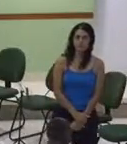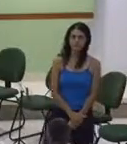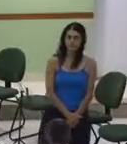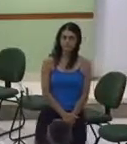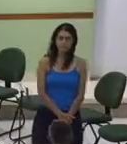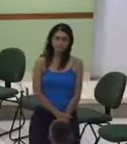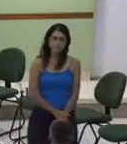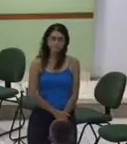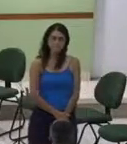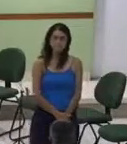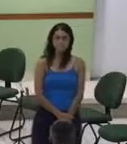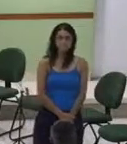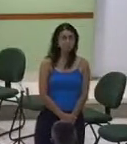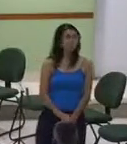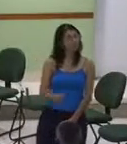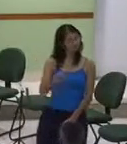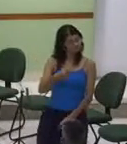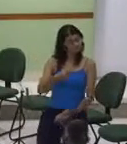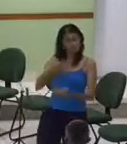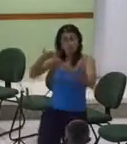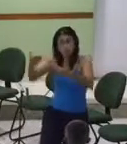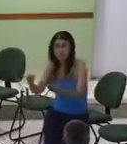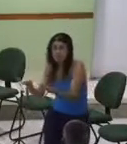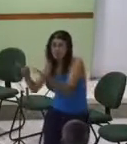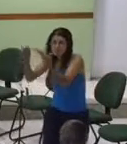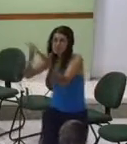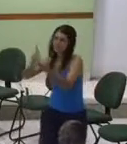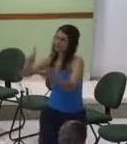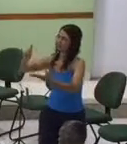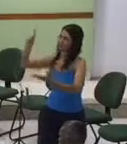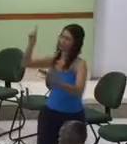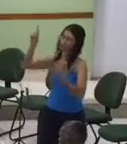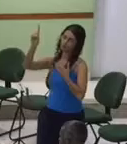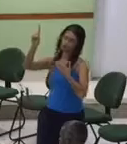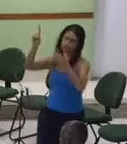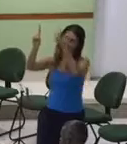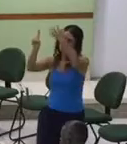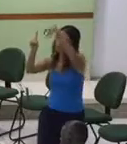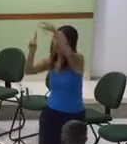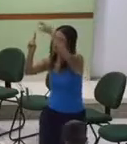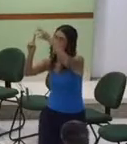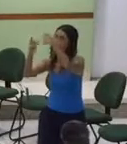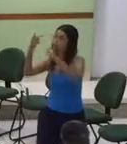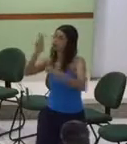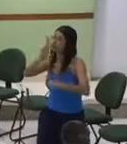eu te exaltarei meu Deus e meu Rei bendirei o teu nome para todo o sempre